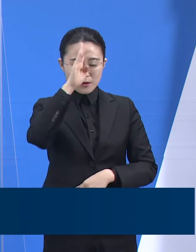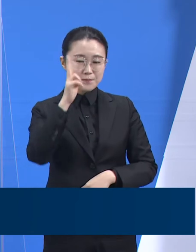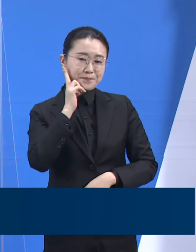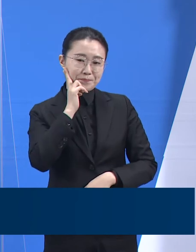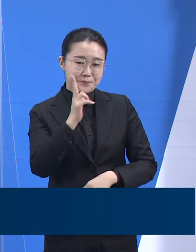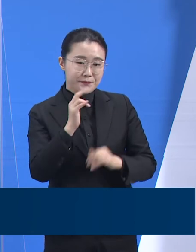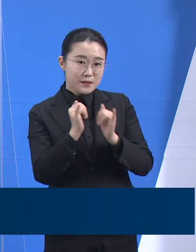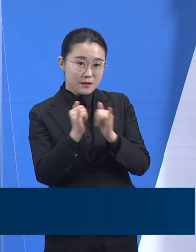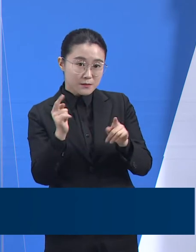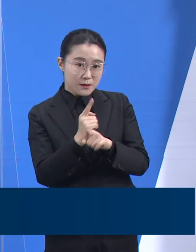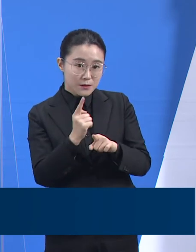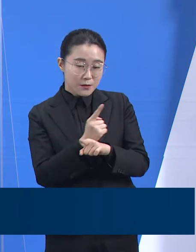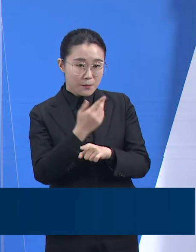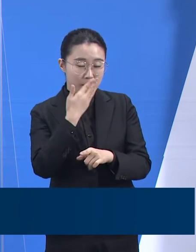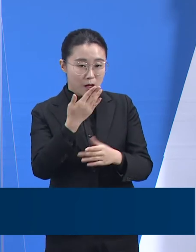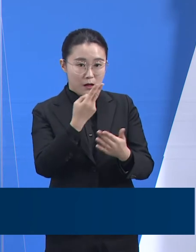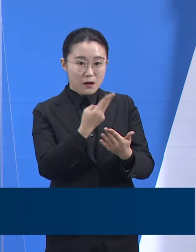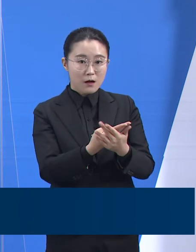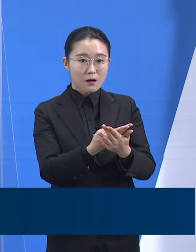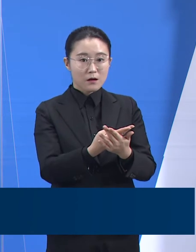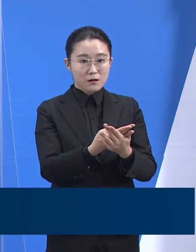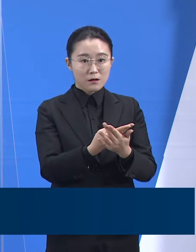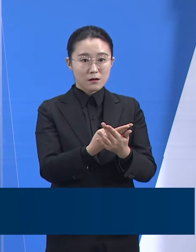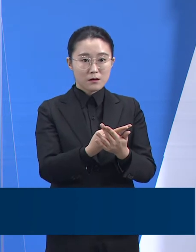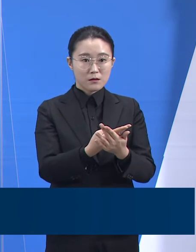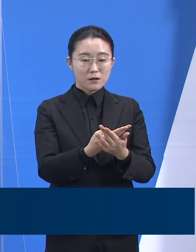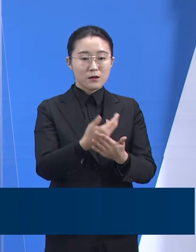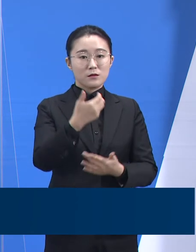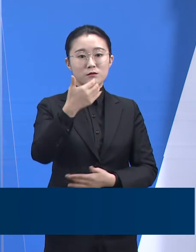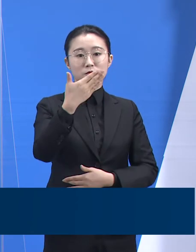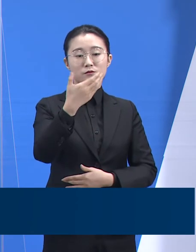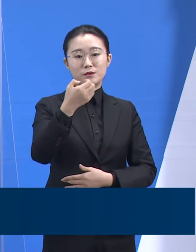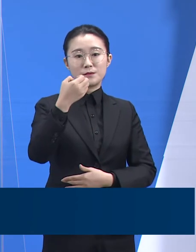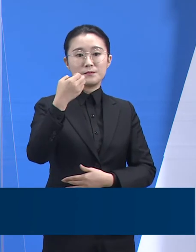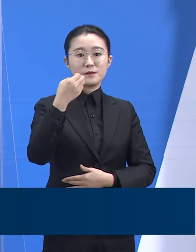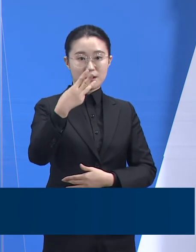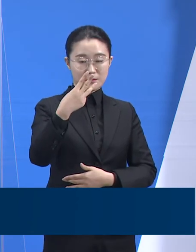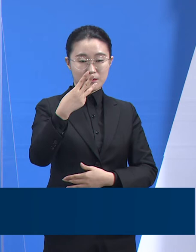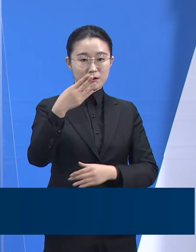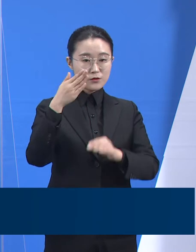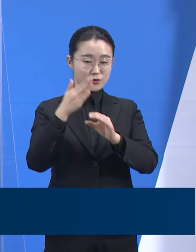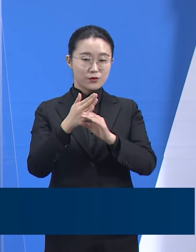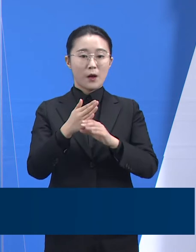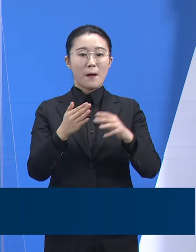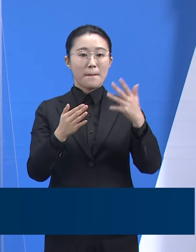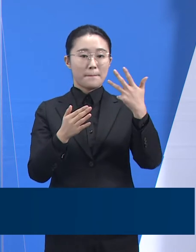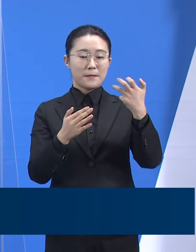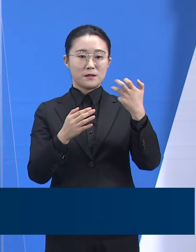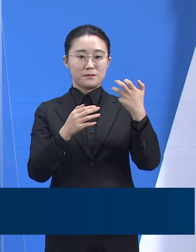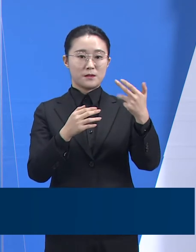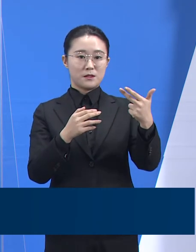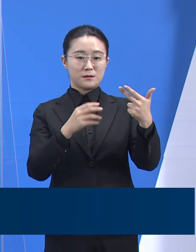63개로 그중 55개를 사용 중이며 가동률은 87.3%로 계산됩니다.